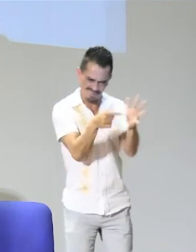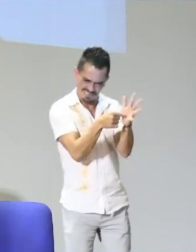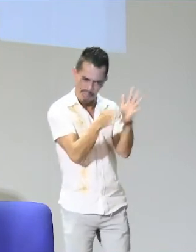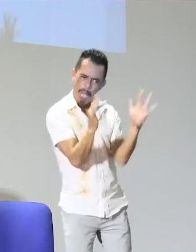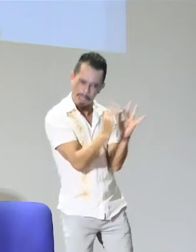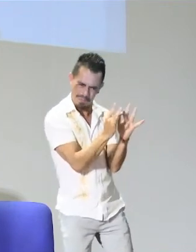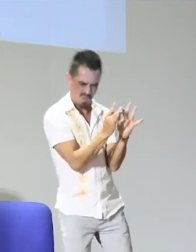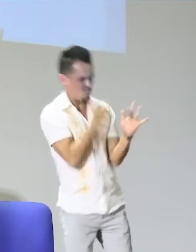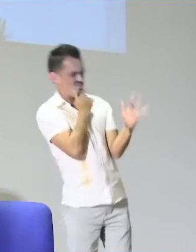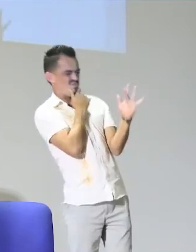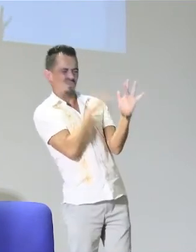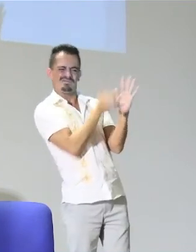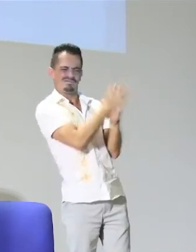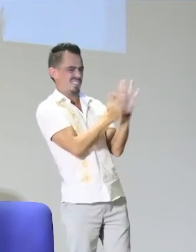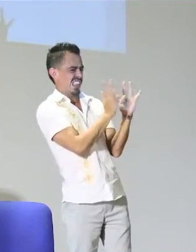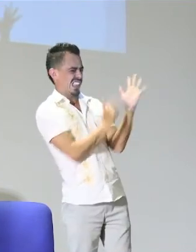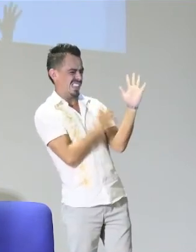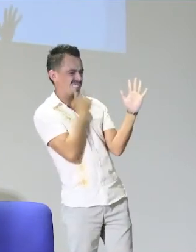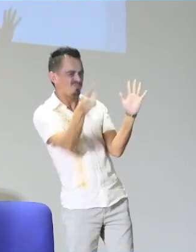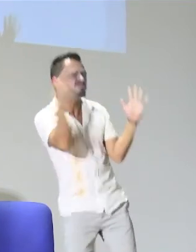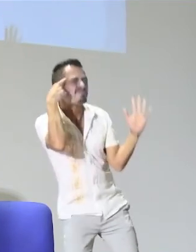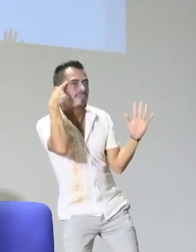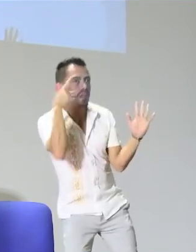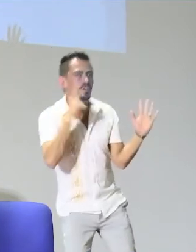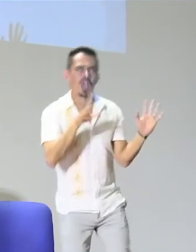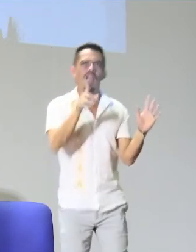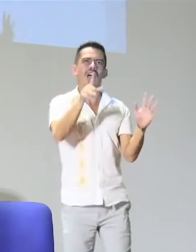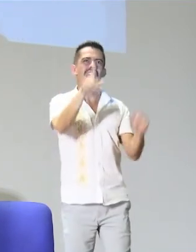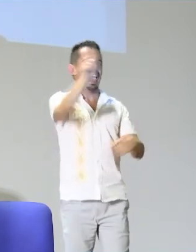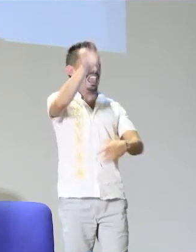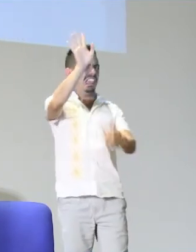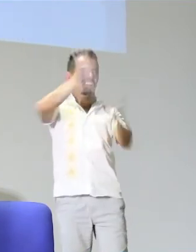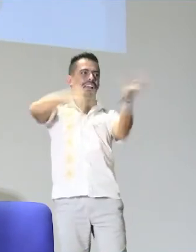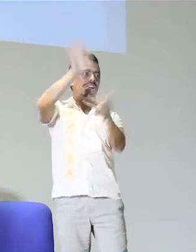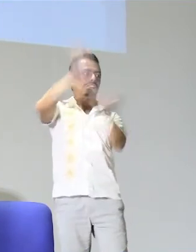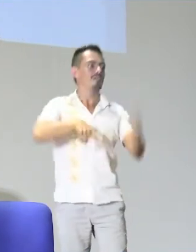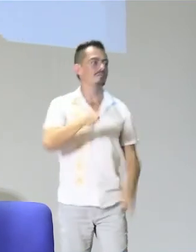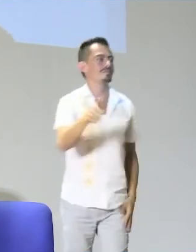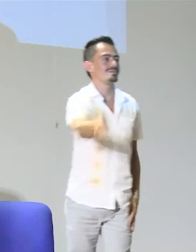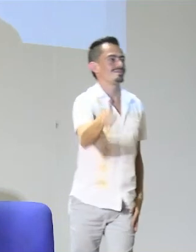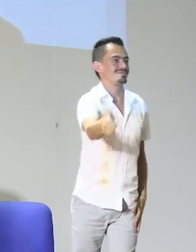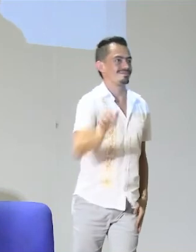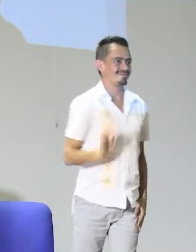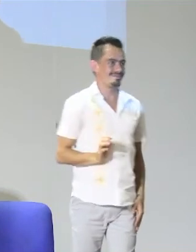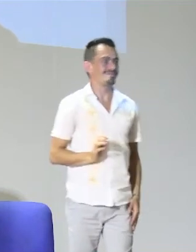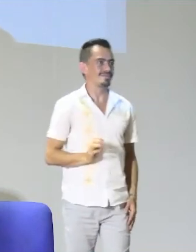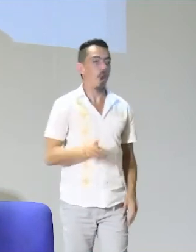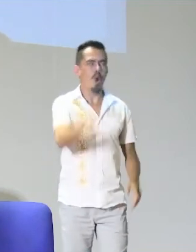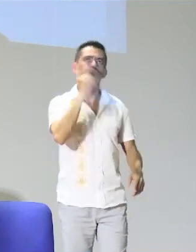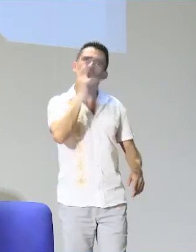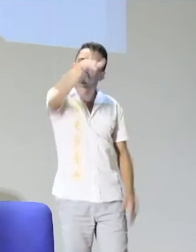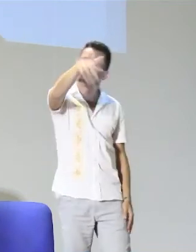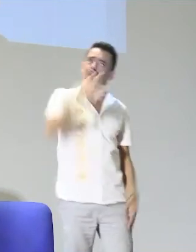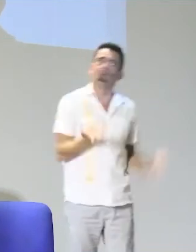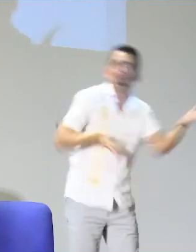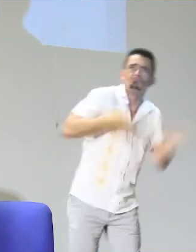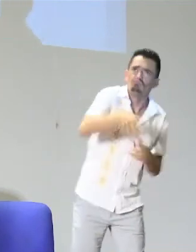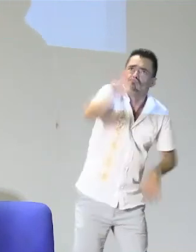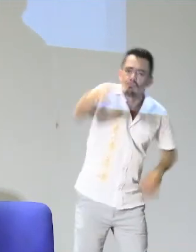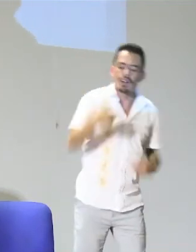participar en lengua de señas. No hay que decir, usar la selena de eso está mal, sino más bien decirle, ¿tú crees que es apropiado lo